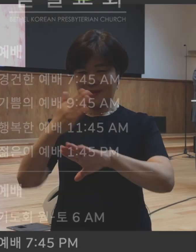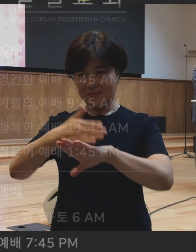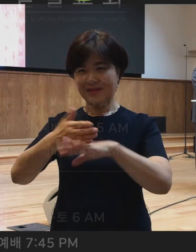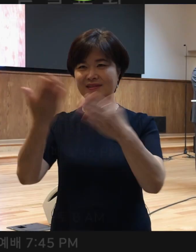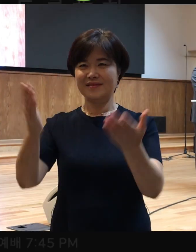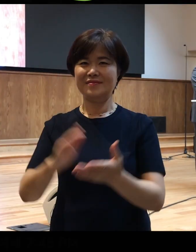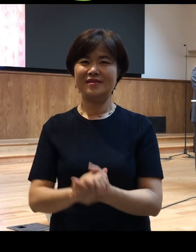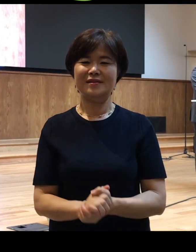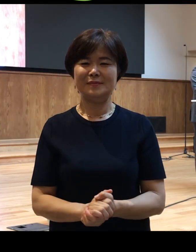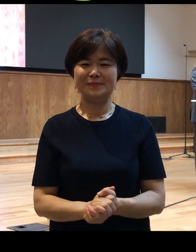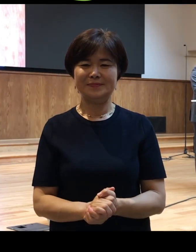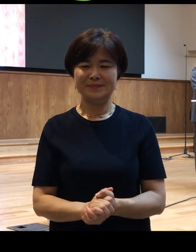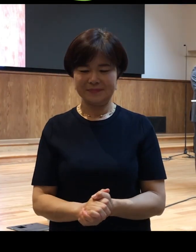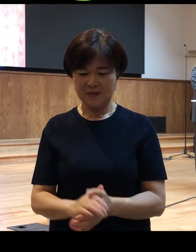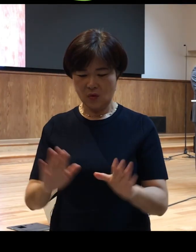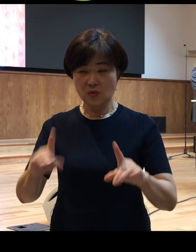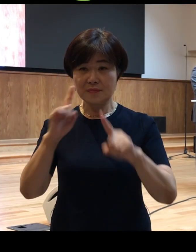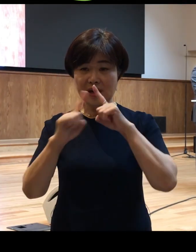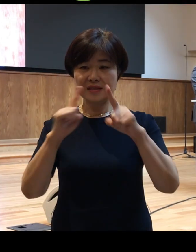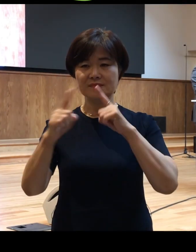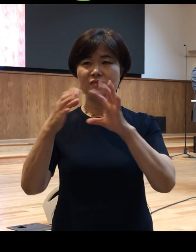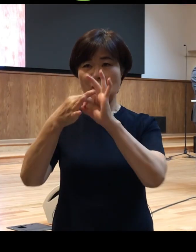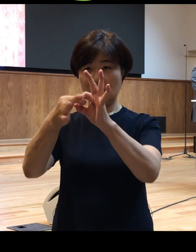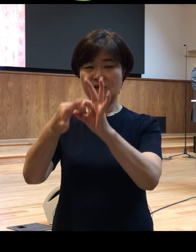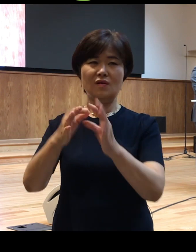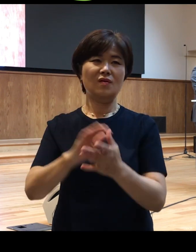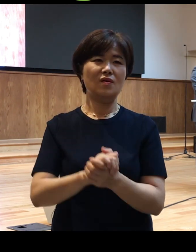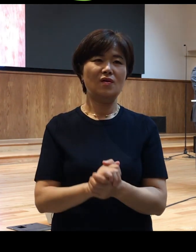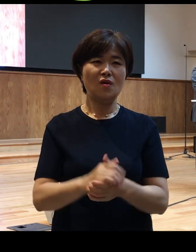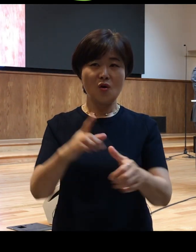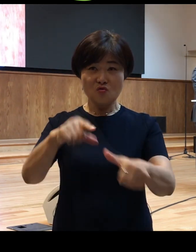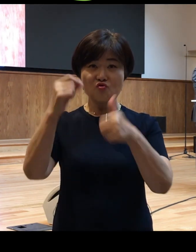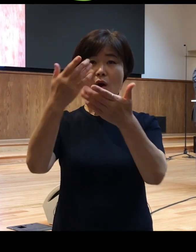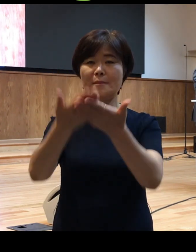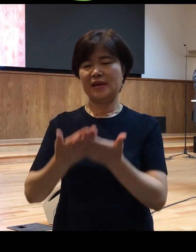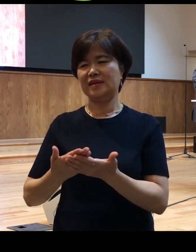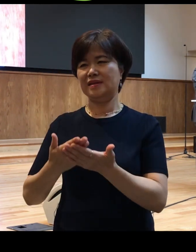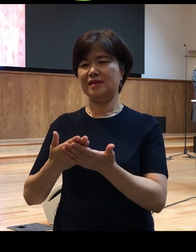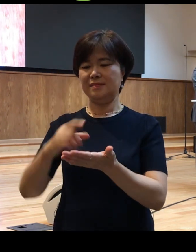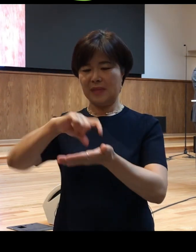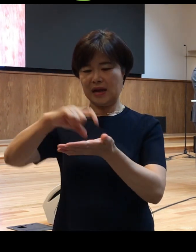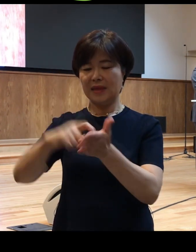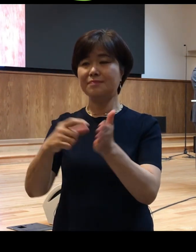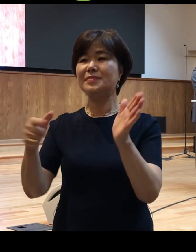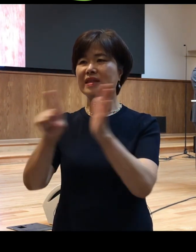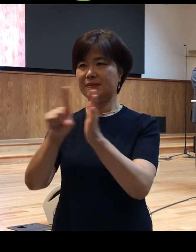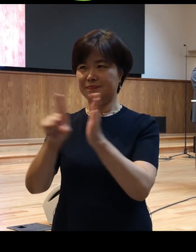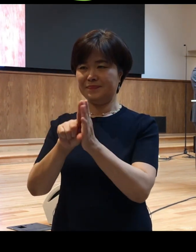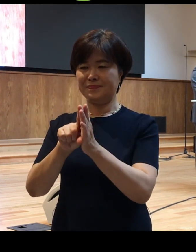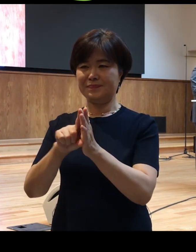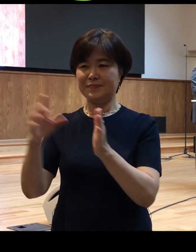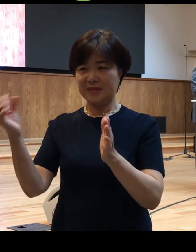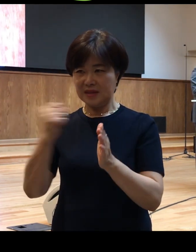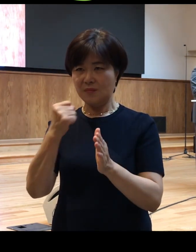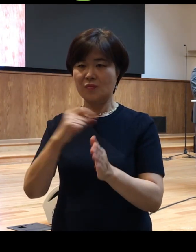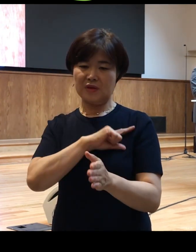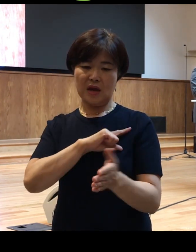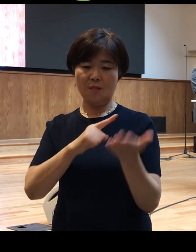오늘 본문 말씀을 통해서 구원받을만한 믿음이라고 하는 제목으로 말씀을 함께 나누겠습니다 그런